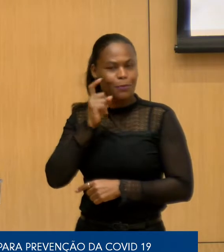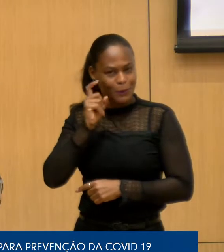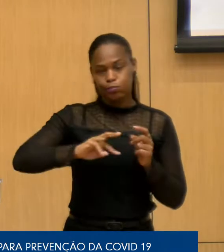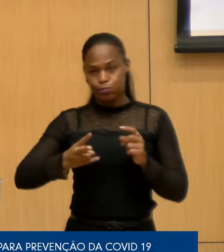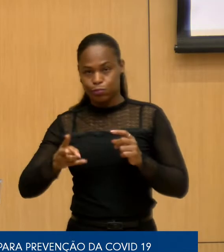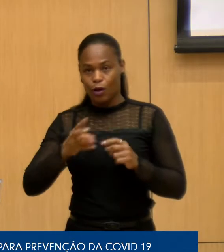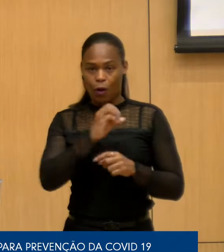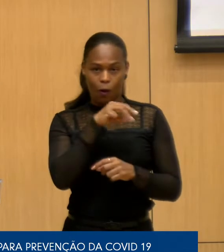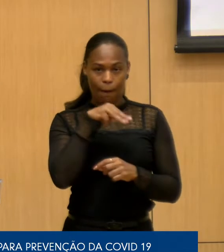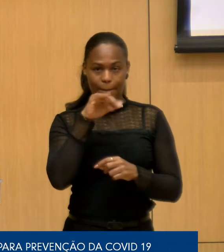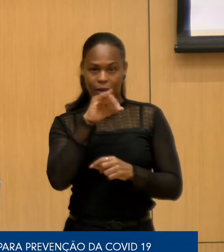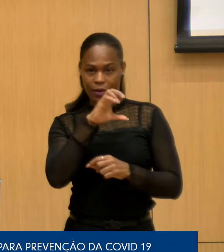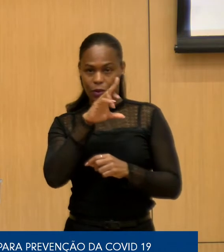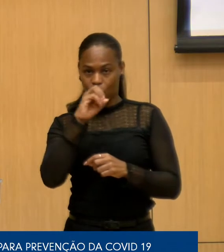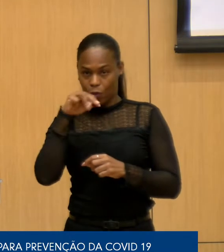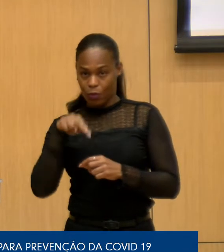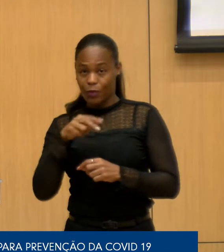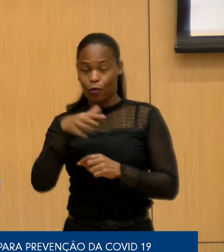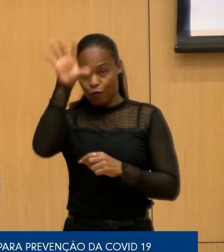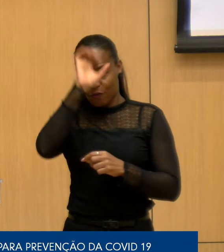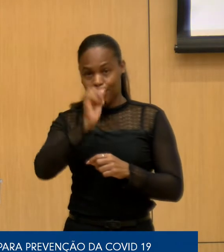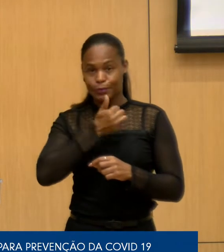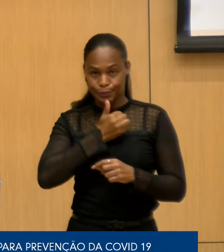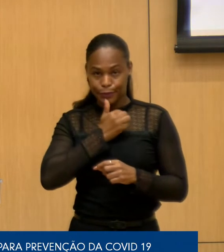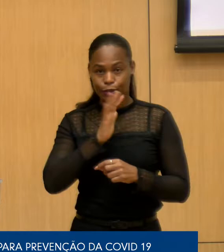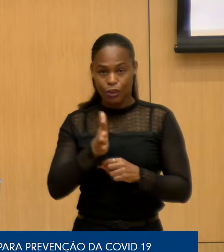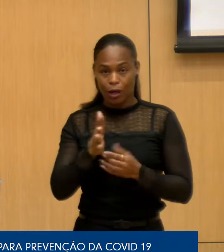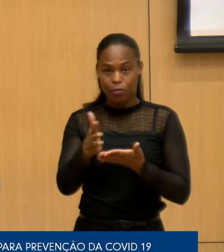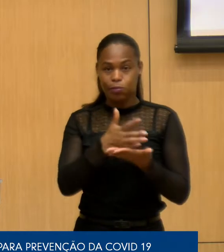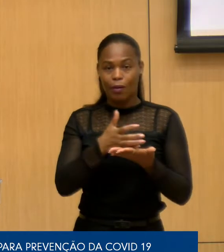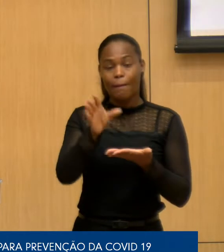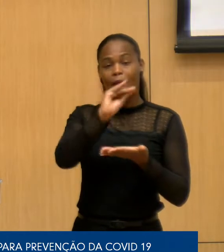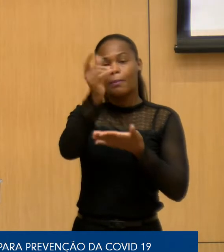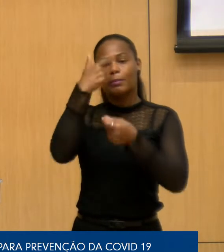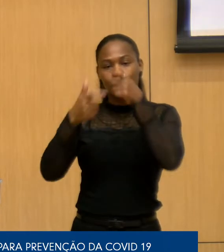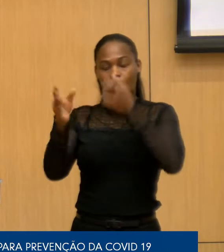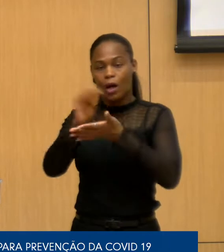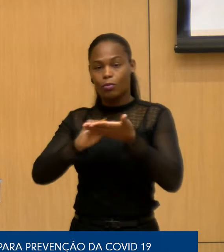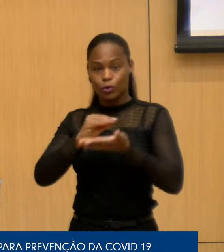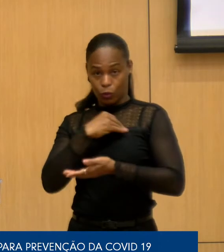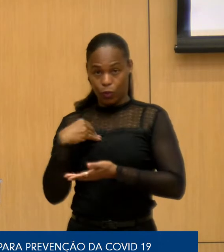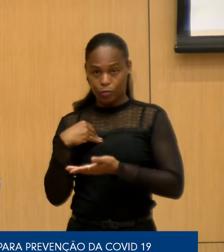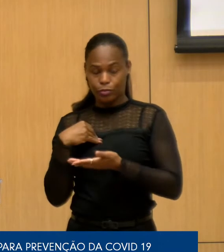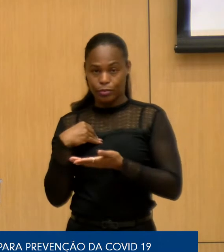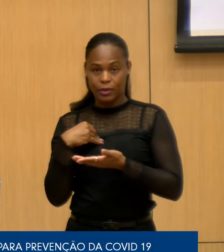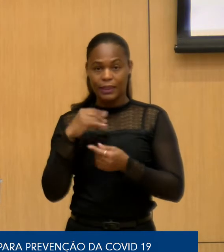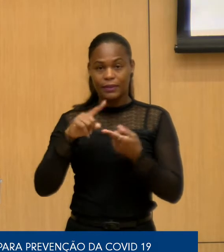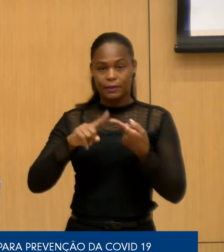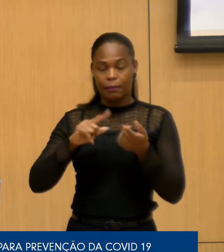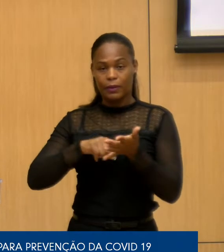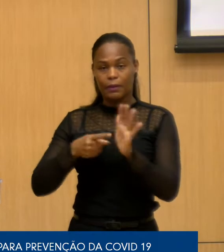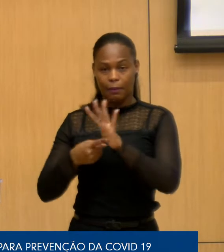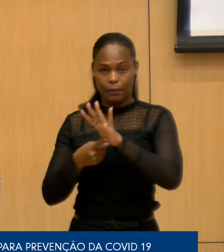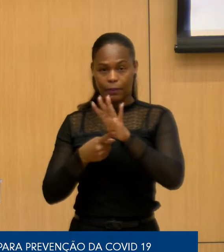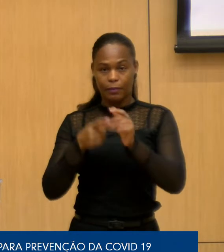proteger. O Governo já tomou a iniciativa de recrutar mais pessoal de saúde, particularmente